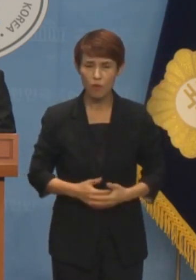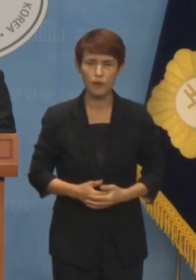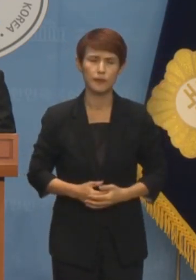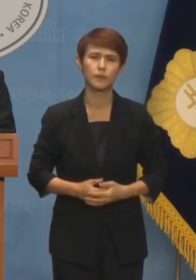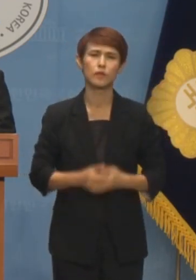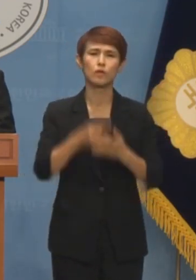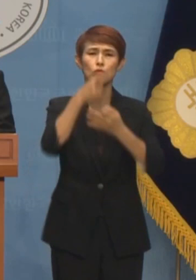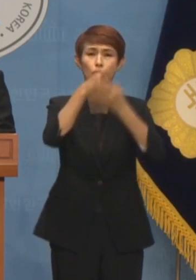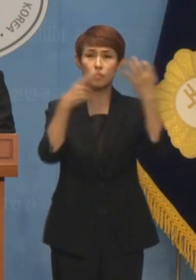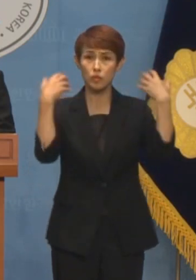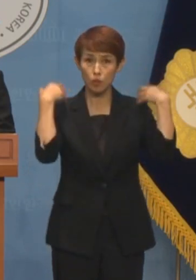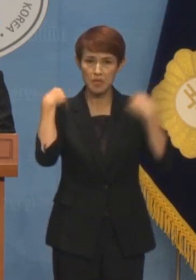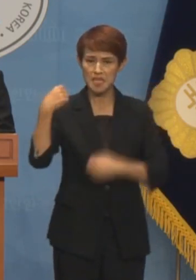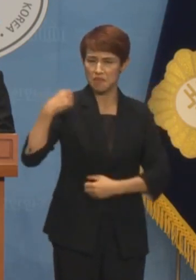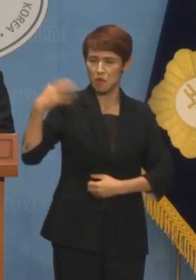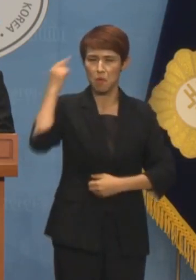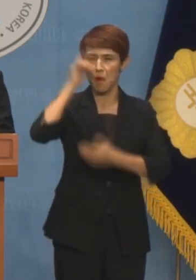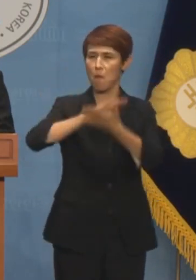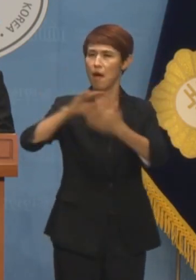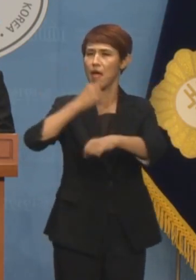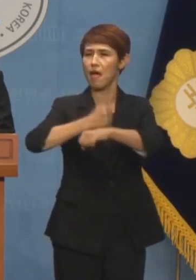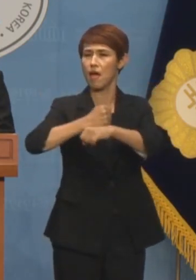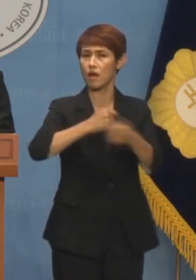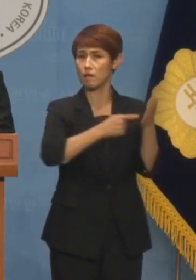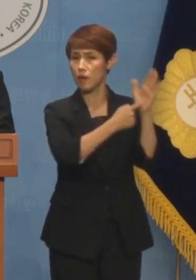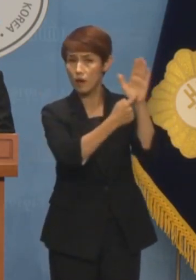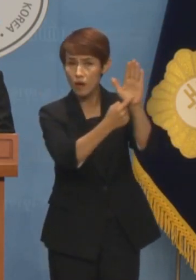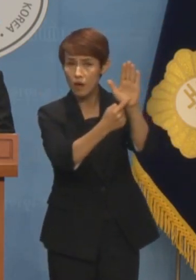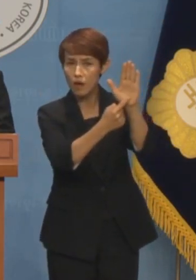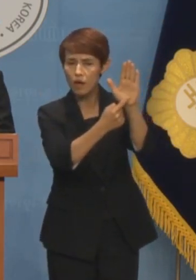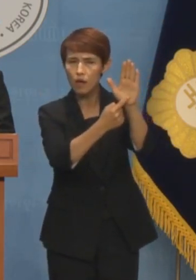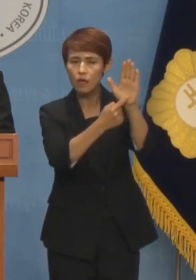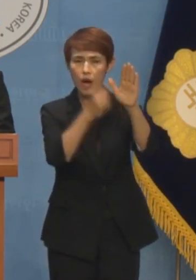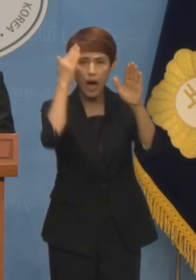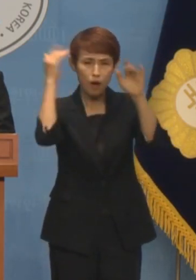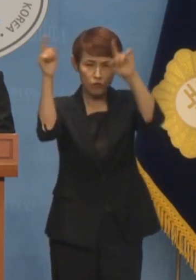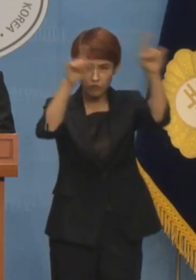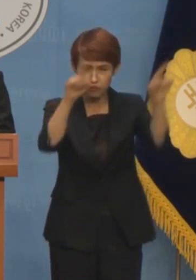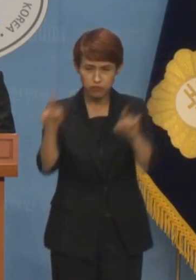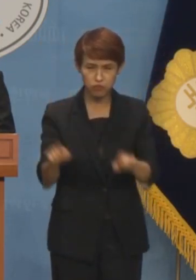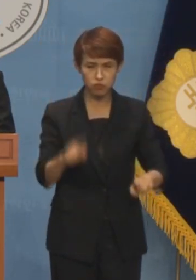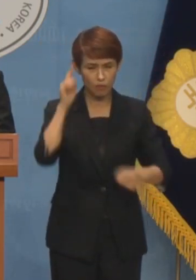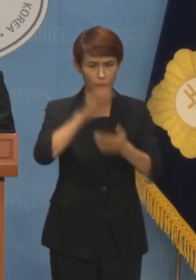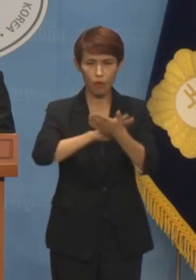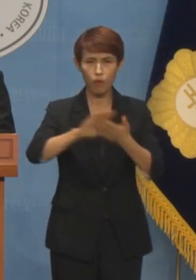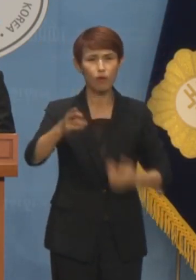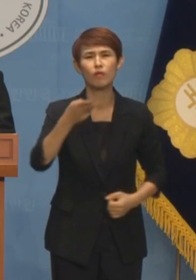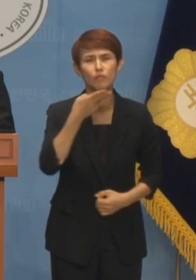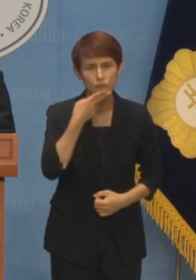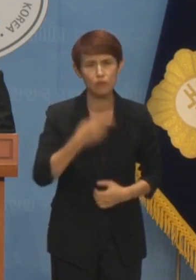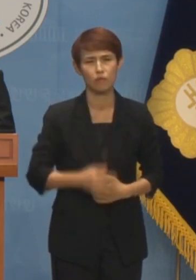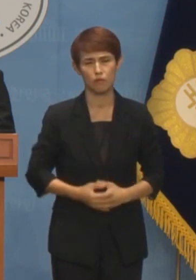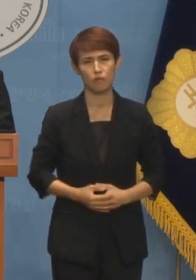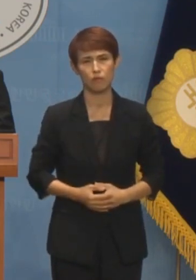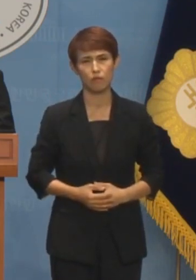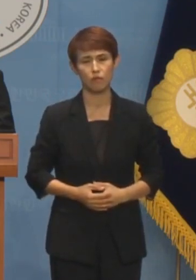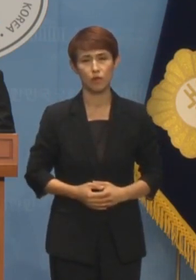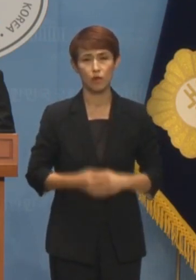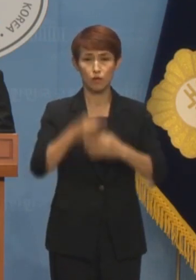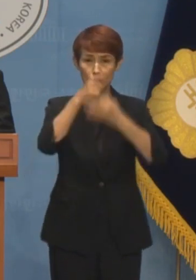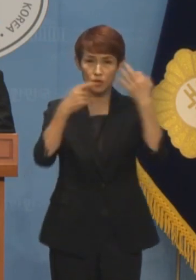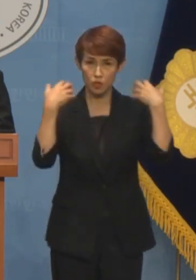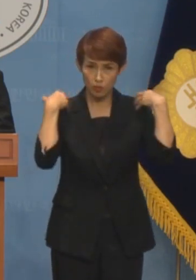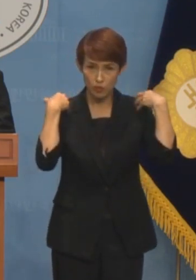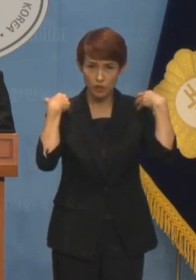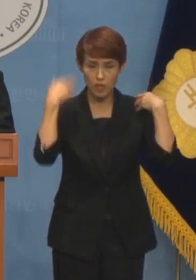윤석열 정부는 힘에 의한 평화를 강조하지만 지금 한반도는 평화롭지 않습니다 윤석열 정부는